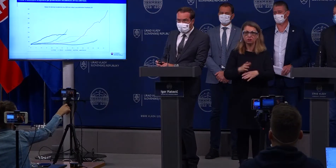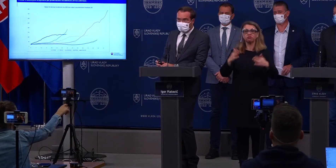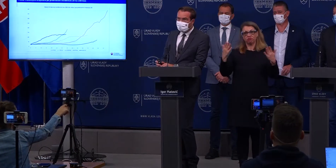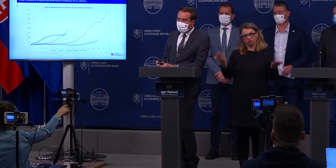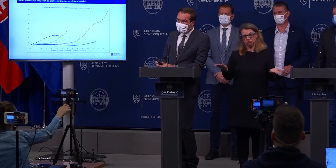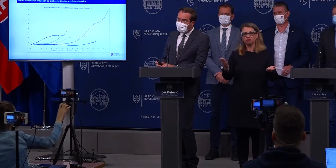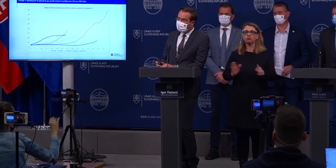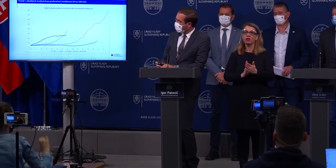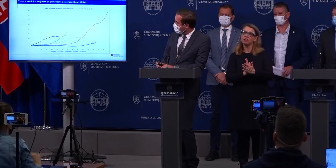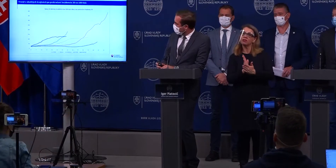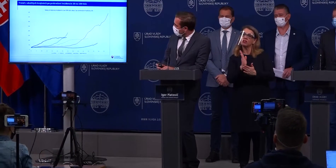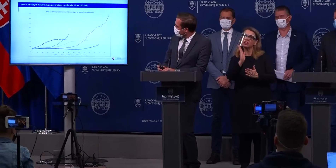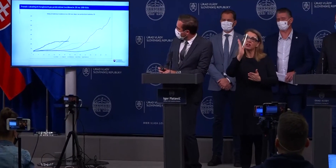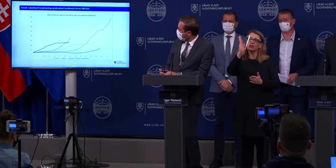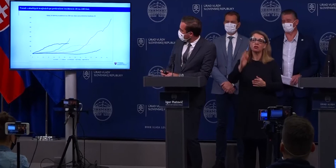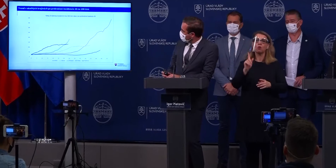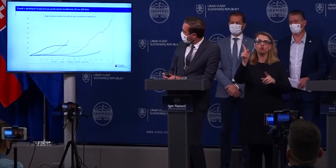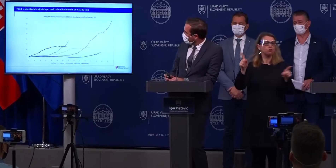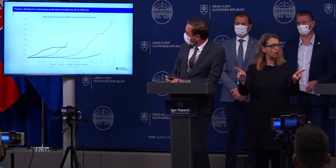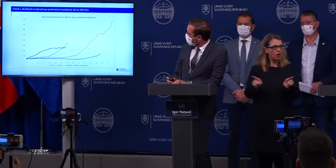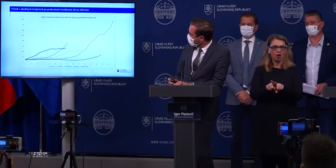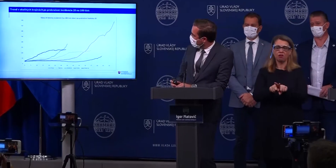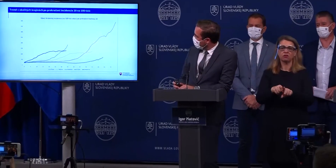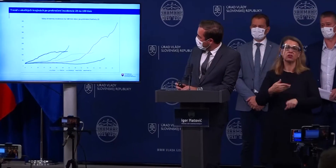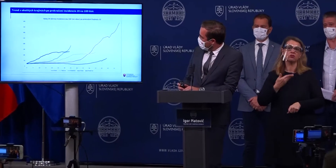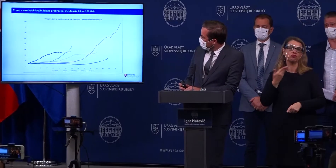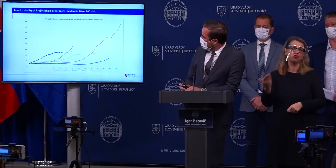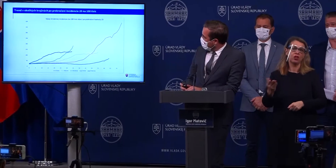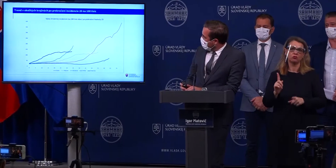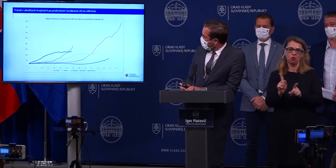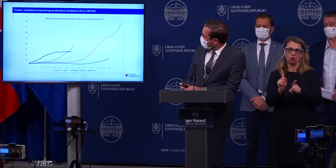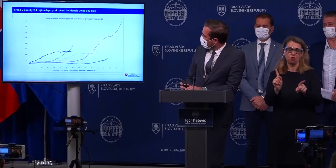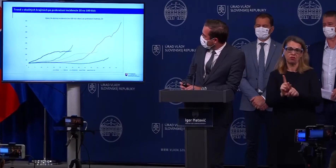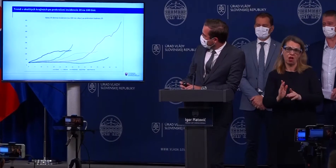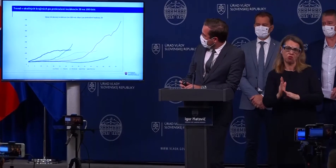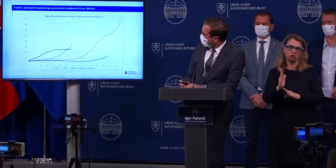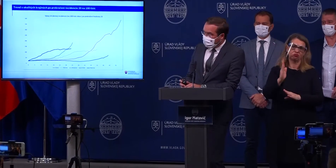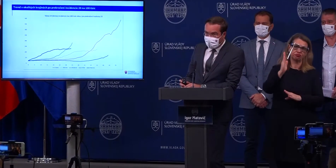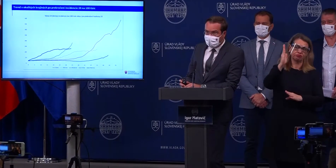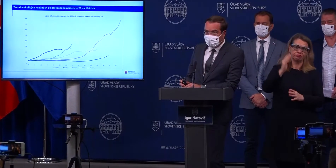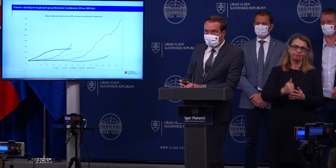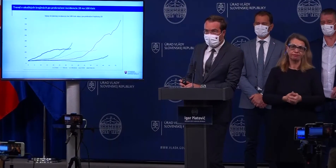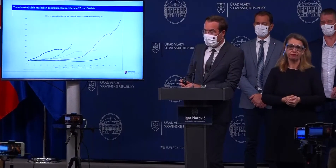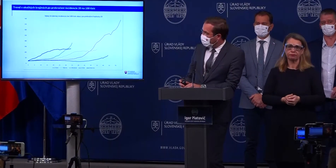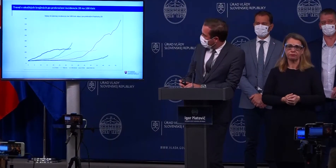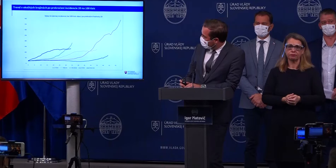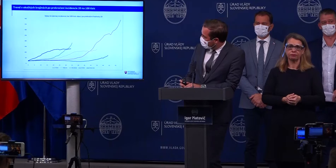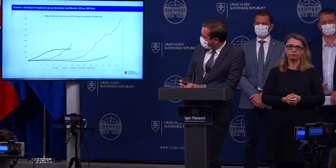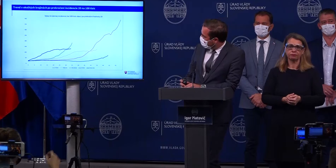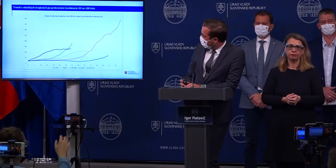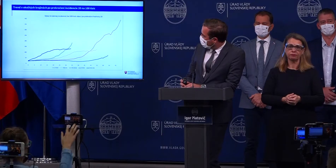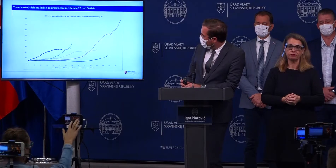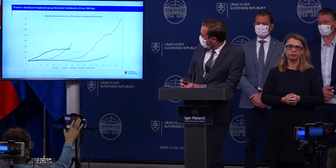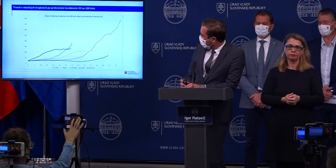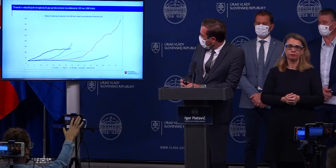bude raz veľmi podobná, ako v Českej republike. A žiaľ nie takým spôsobom, ako vidíme,